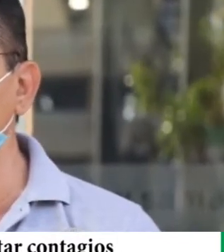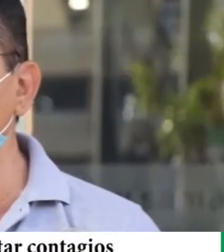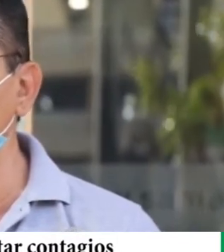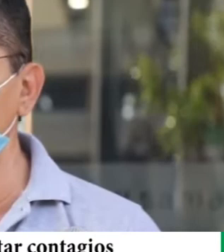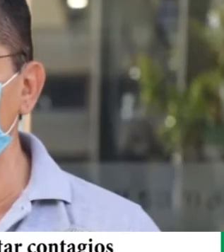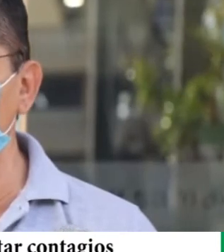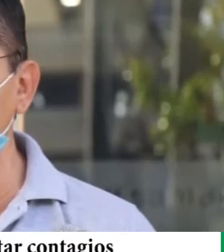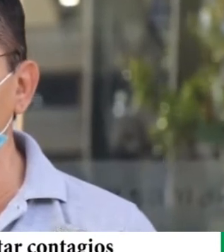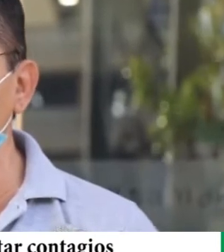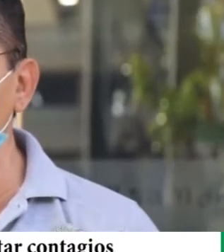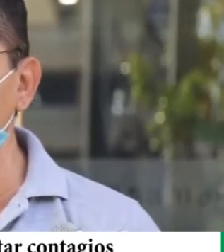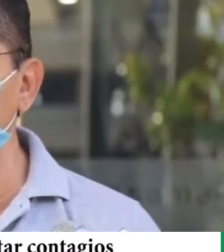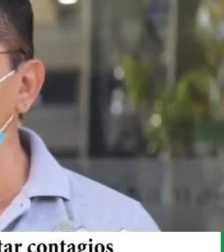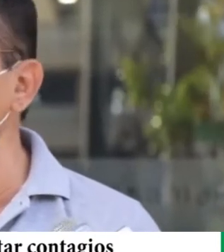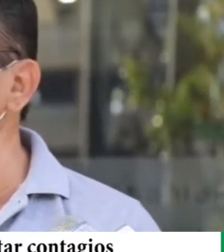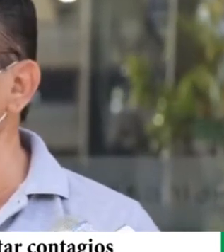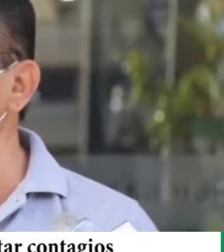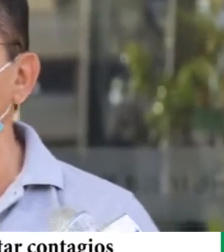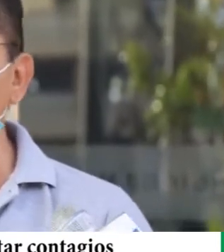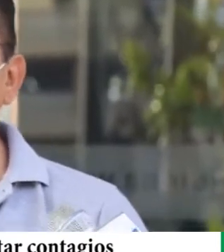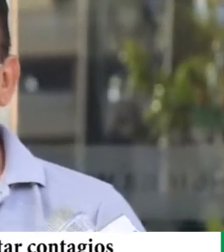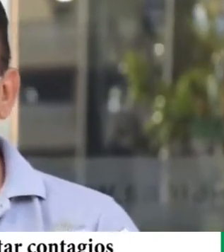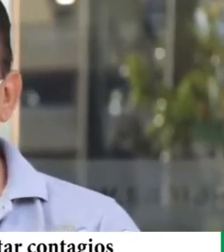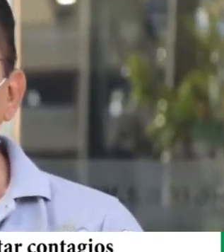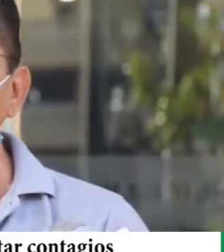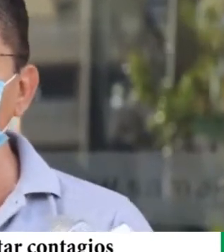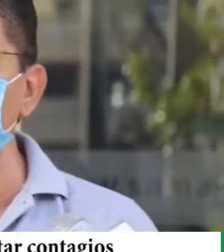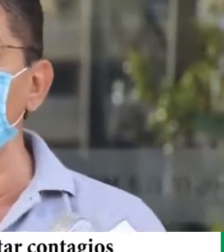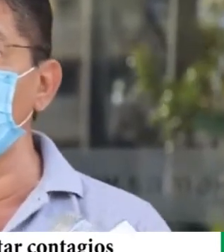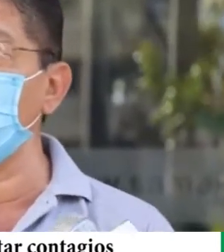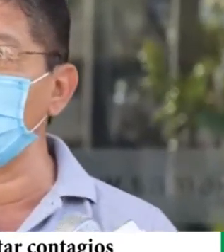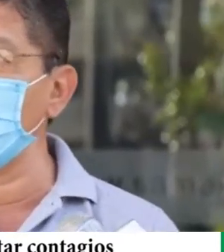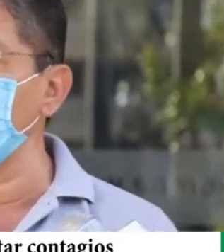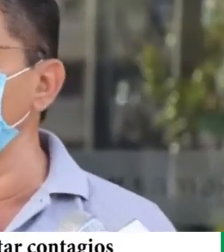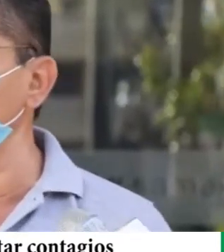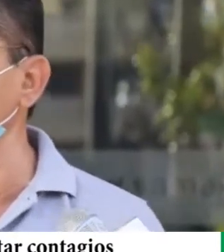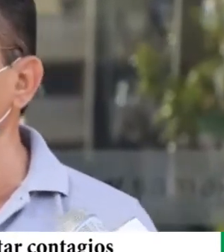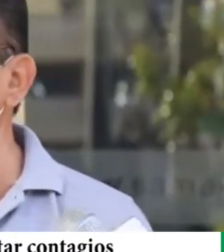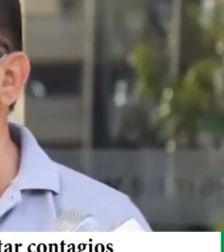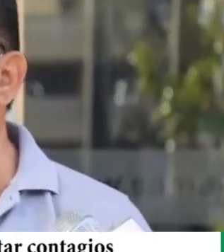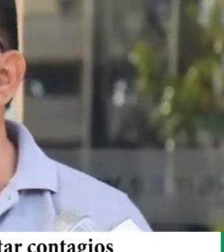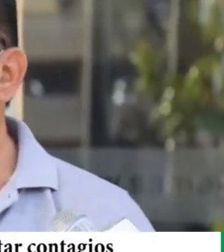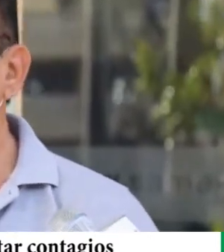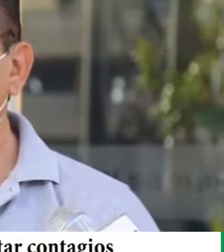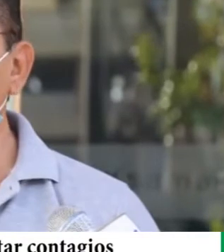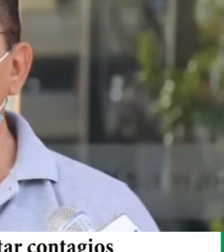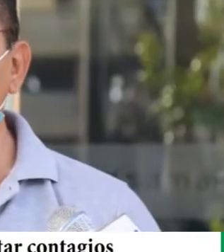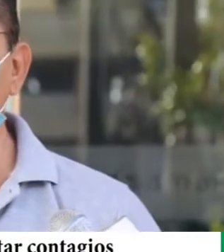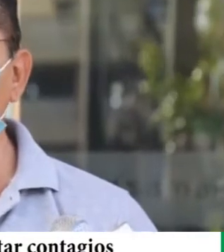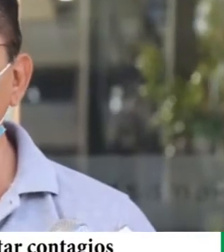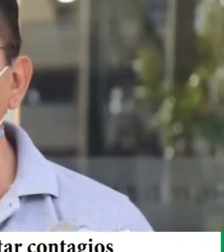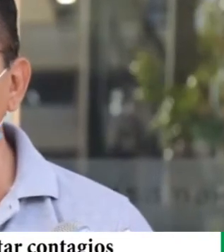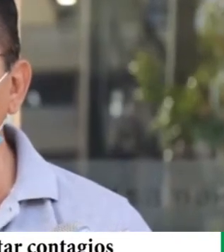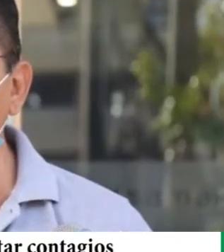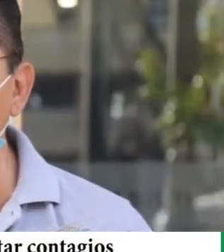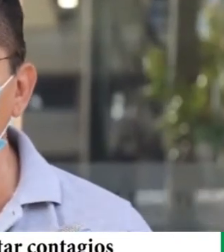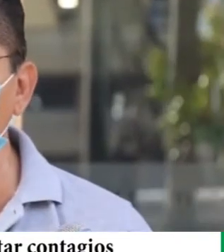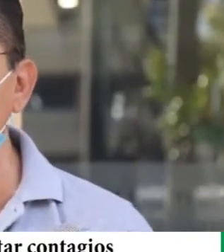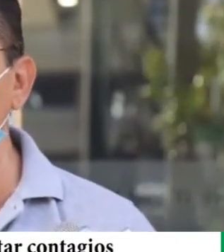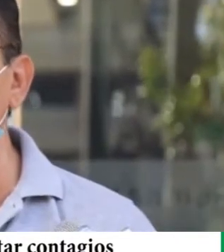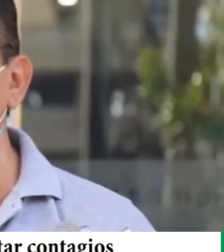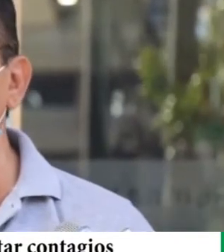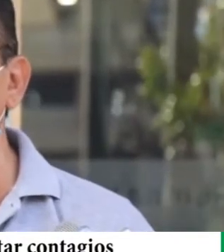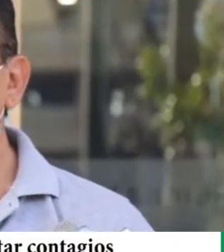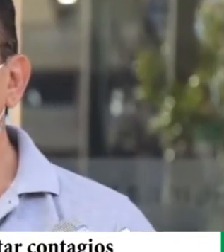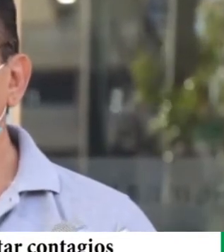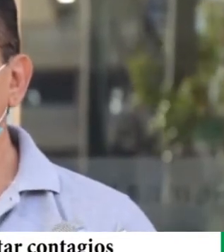desempeñando estos hospitales de tercer nivel se haya parado, como que estos pacientes ya no existen y solo hay de coronavirus. Es un esfuerzo increíble que está haciendo el